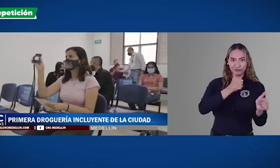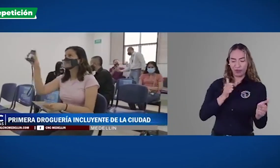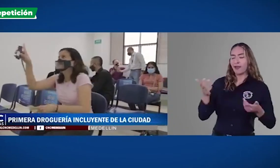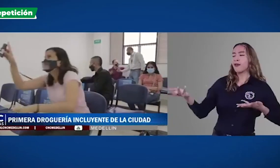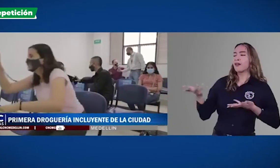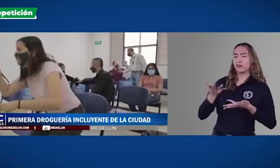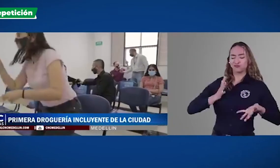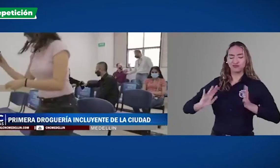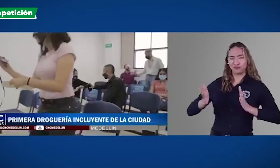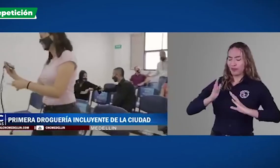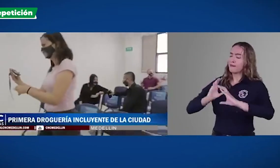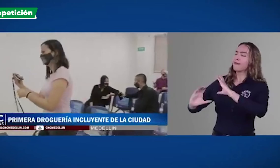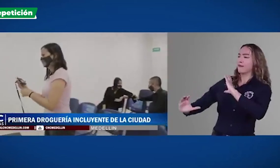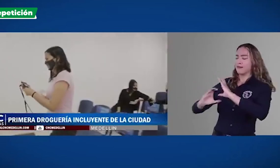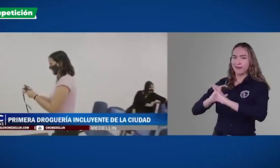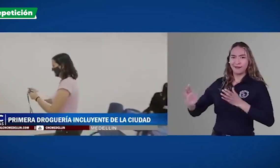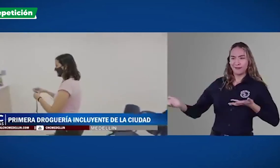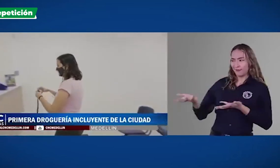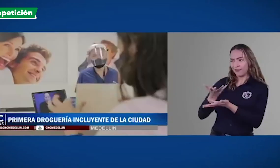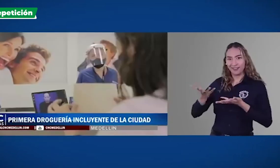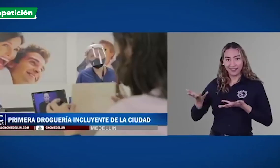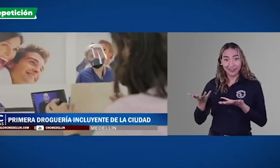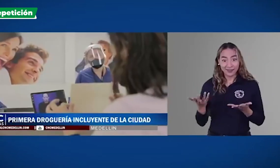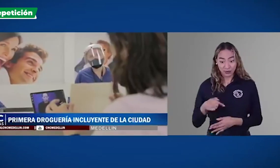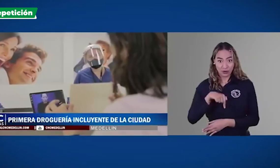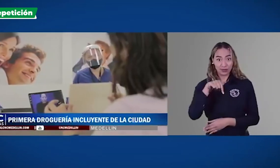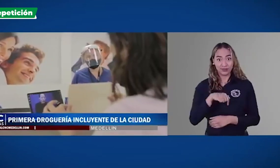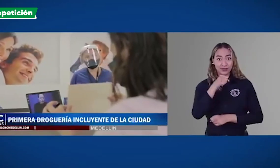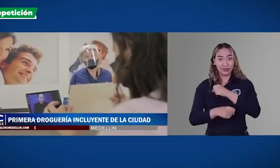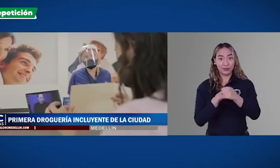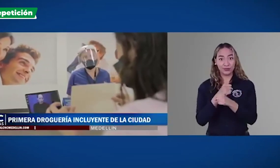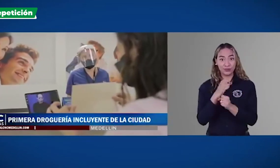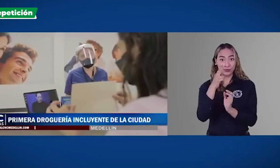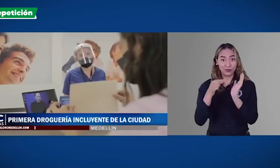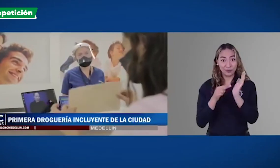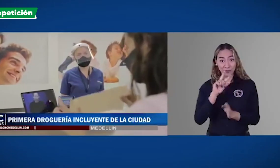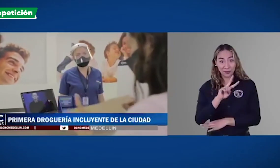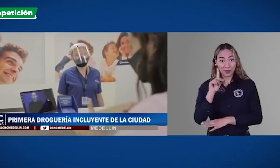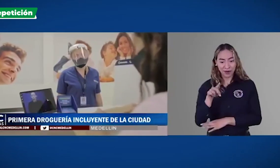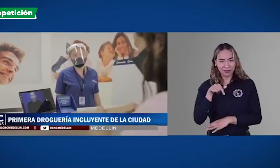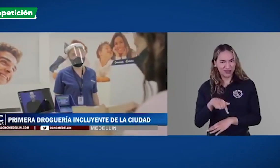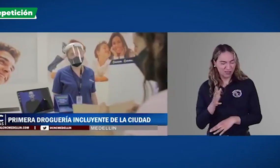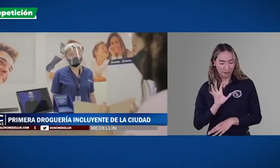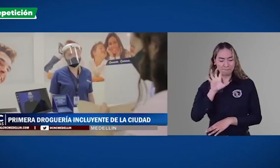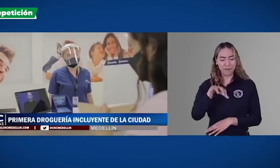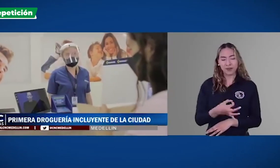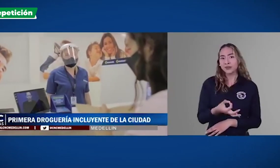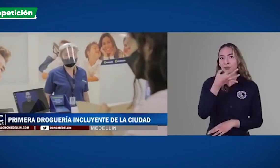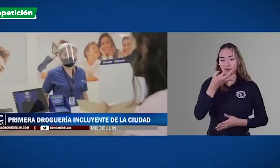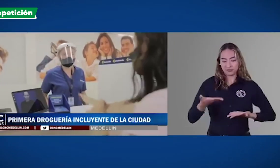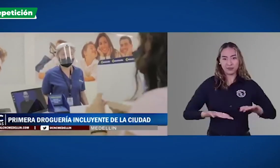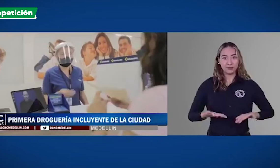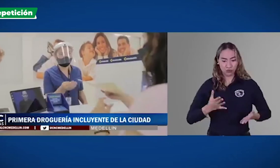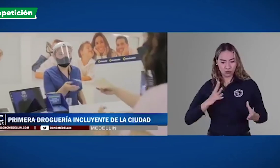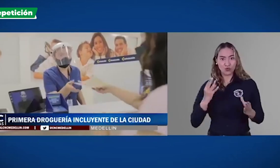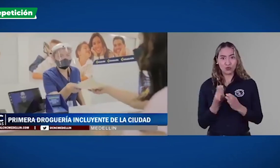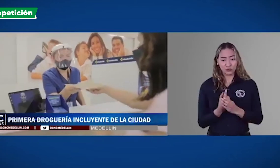que permite la interpretación en línea de lengua de señas para las personas con discapacidad auditiva. El proyecto de crear más